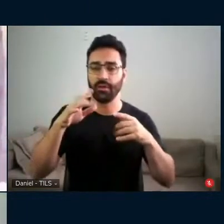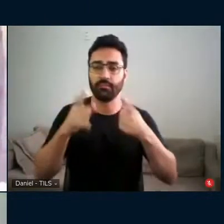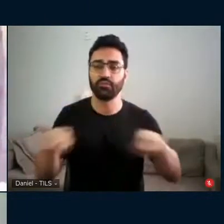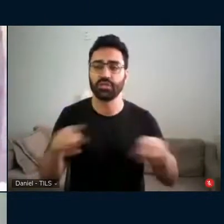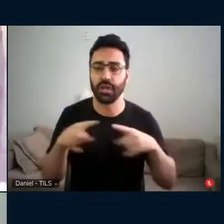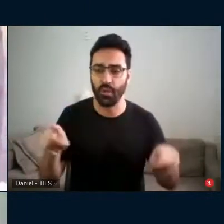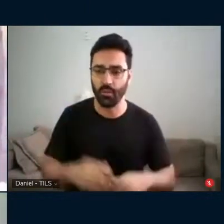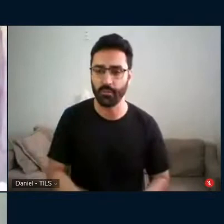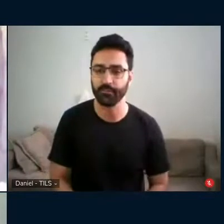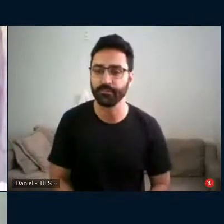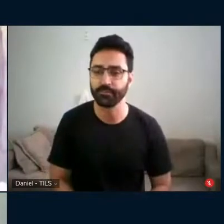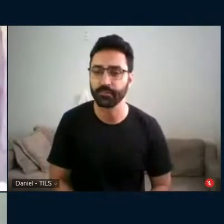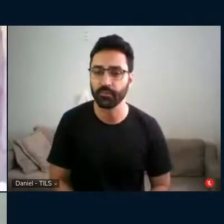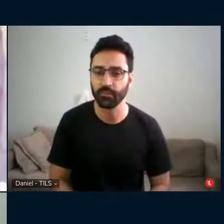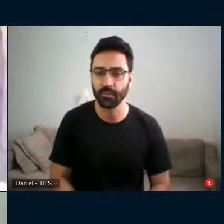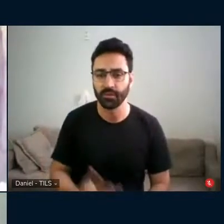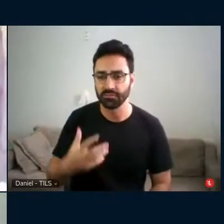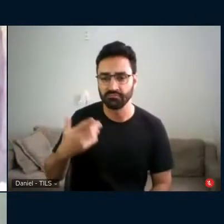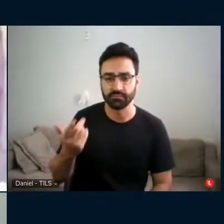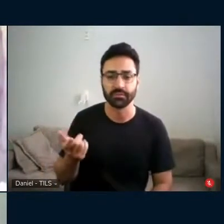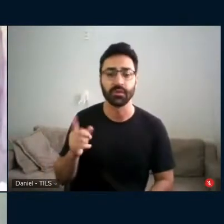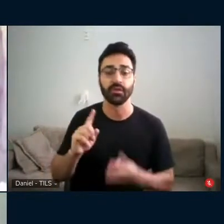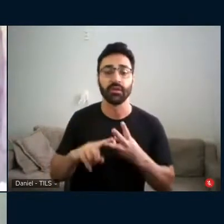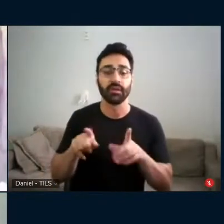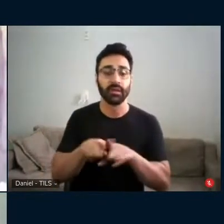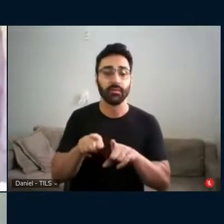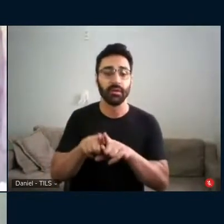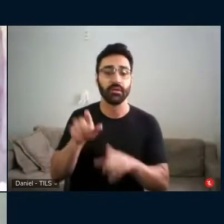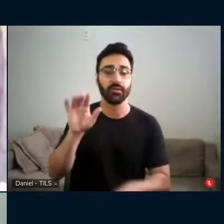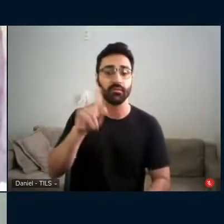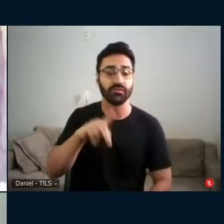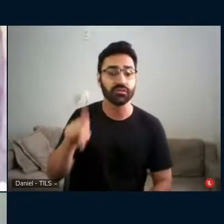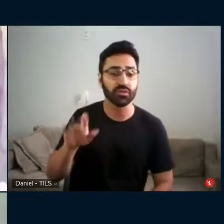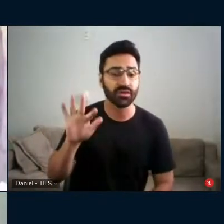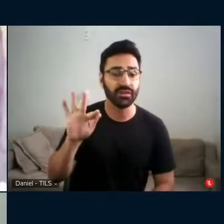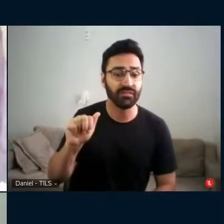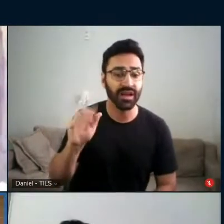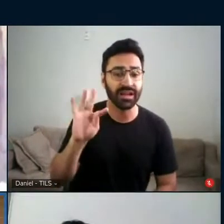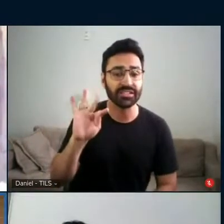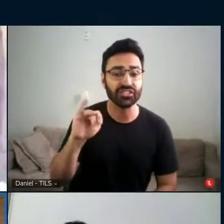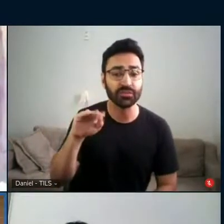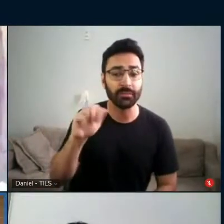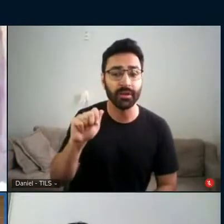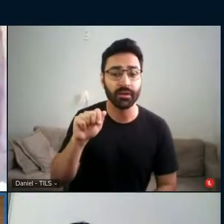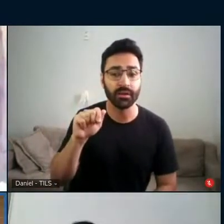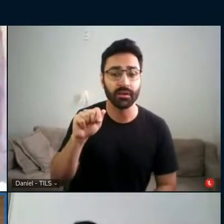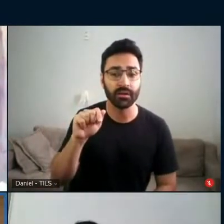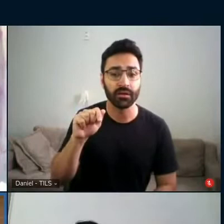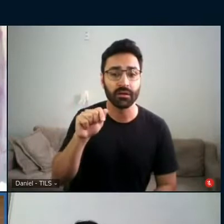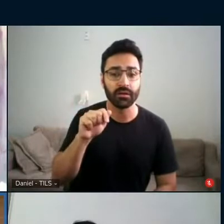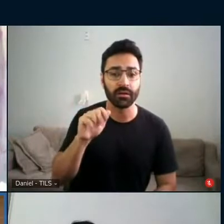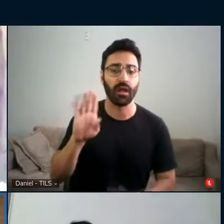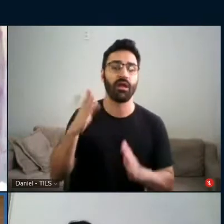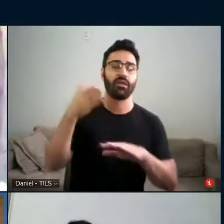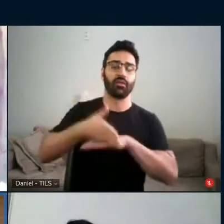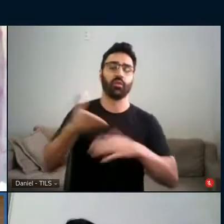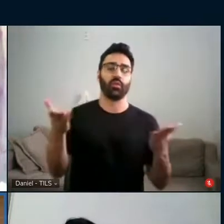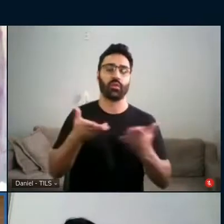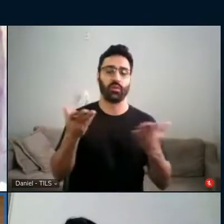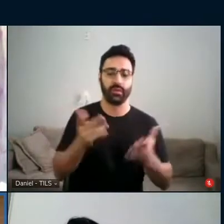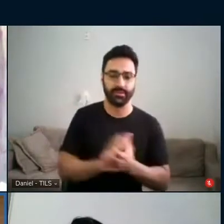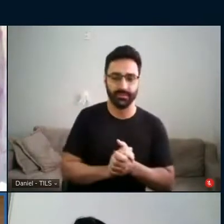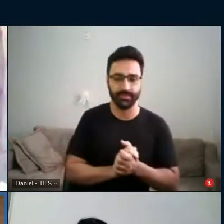E a professora Fátima Lucília Vidal, que eu crio que ainda não chegou, então nós vamos ter que esperar mais um pouquinho. Fátima Vidal